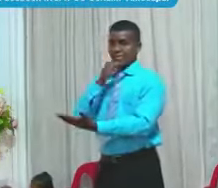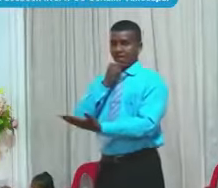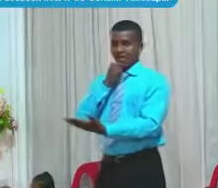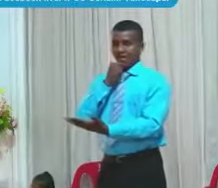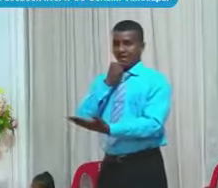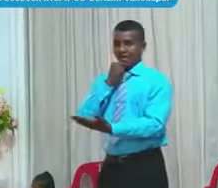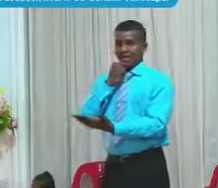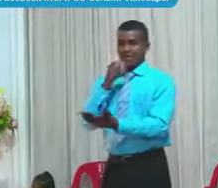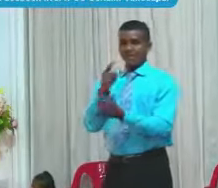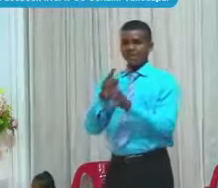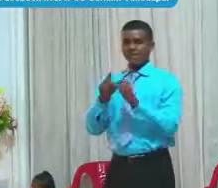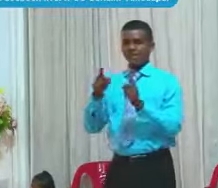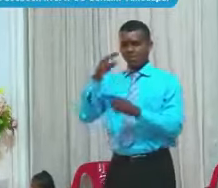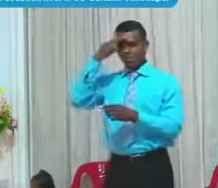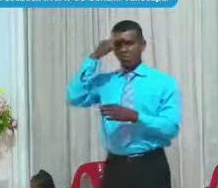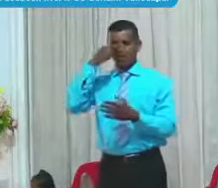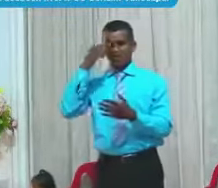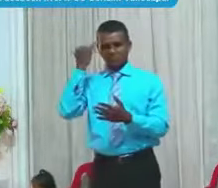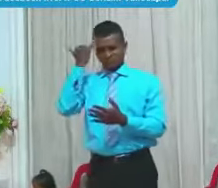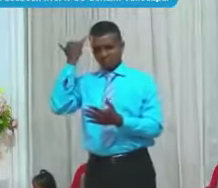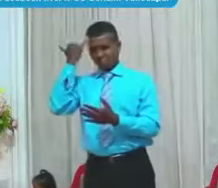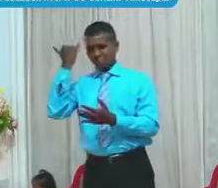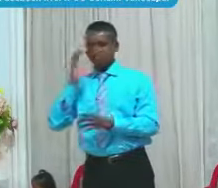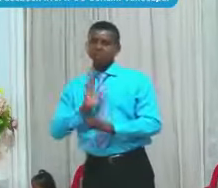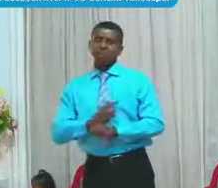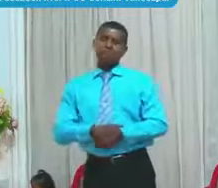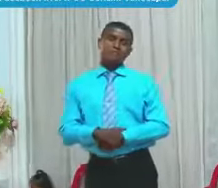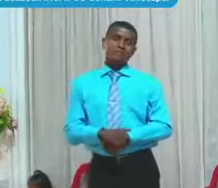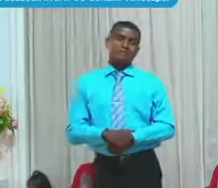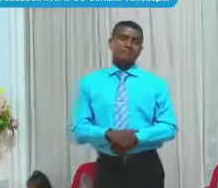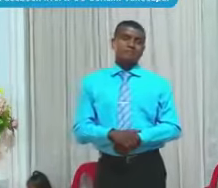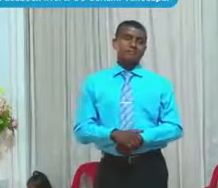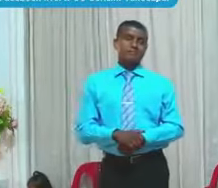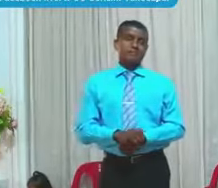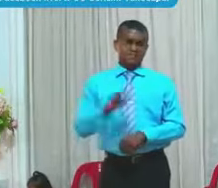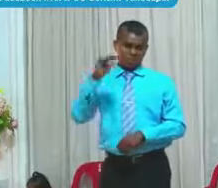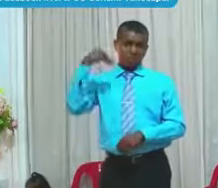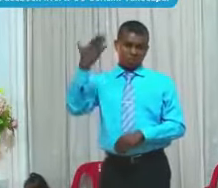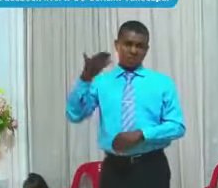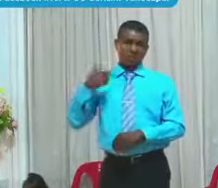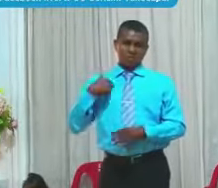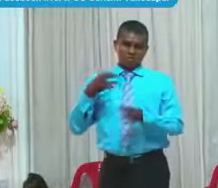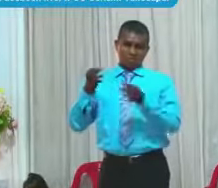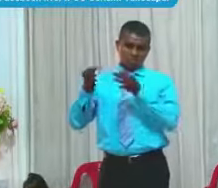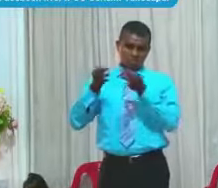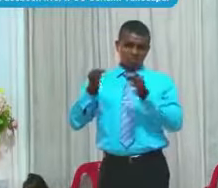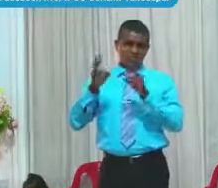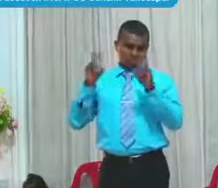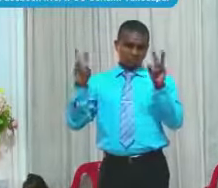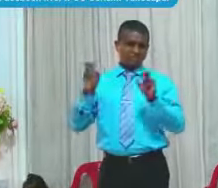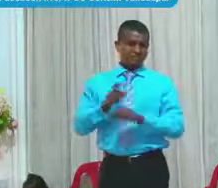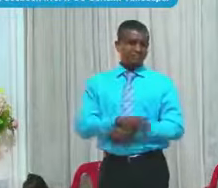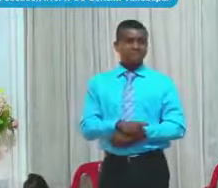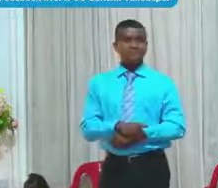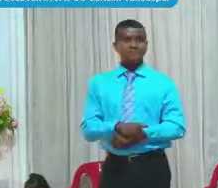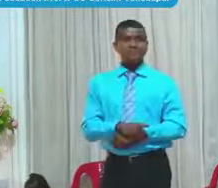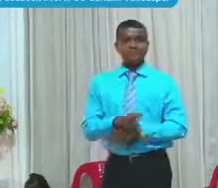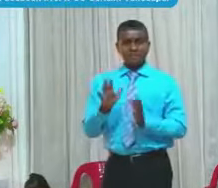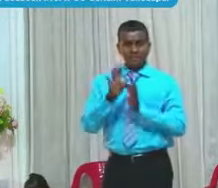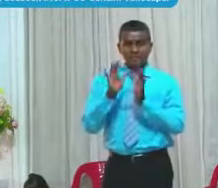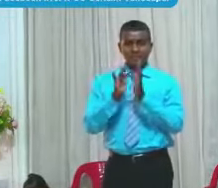Posiblemente Este año Hablemos De todo eso En una De las Enseñanzas En uno De los Temas Sobre la Biblia